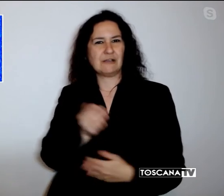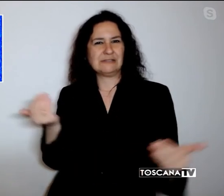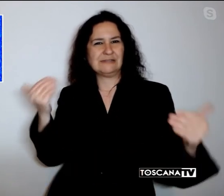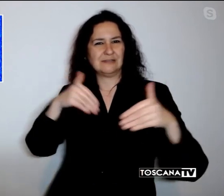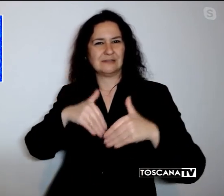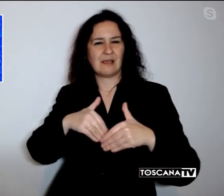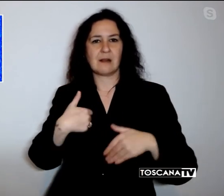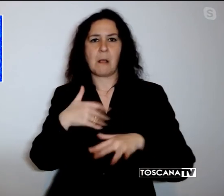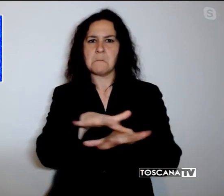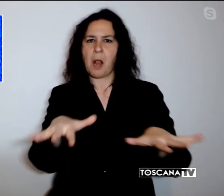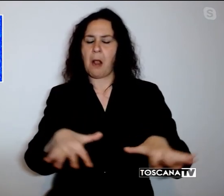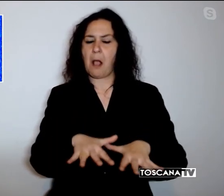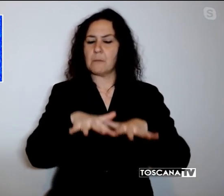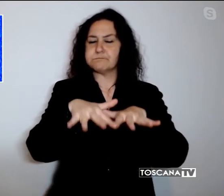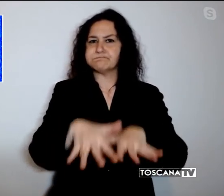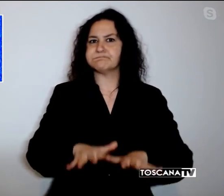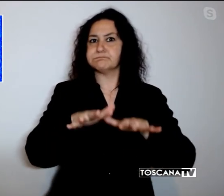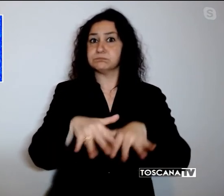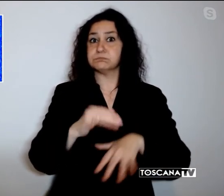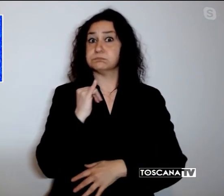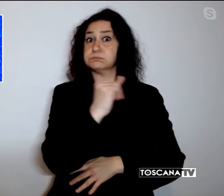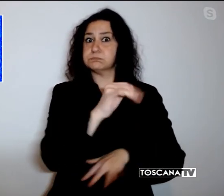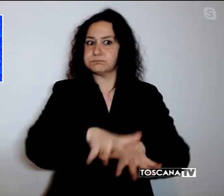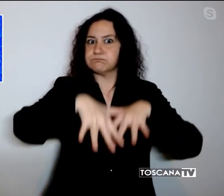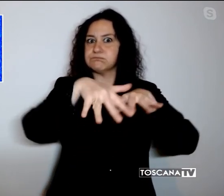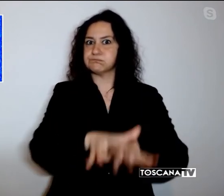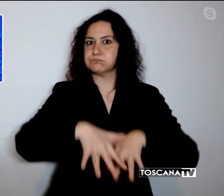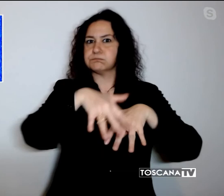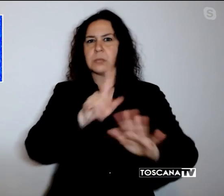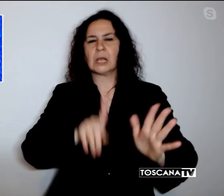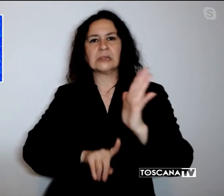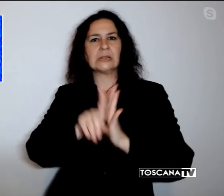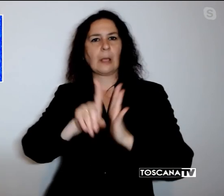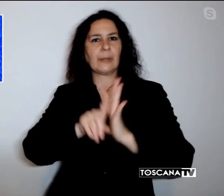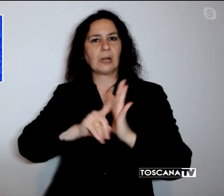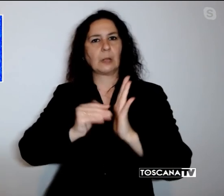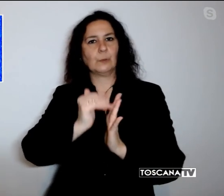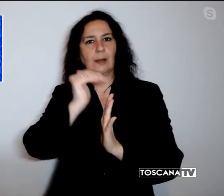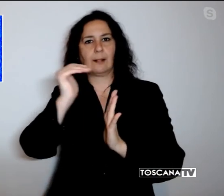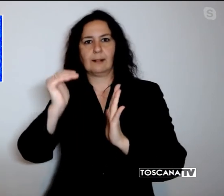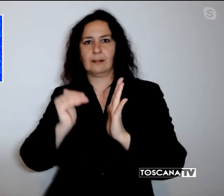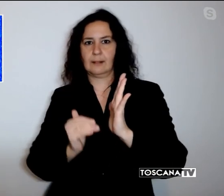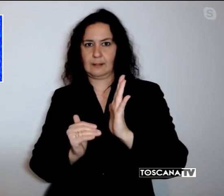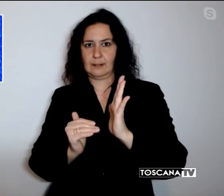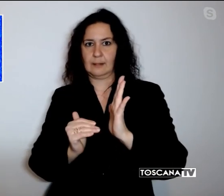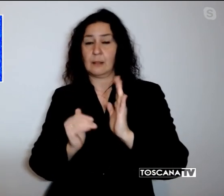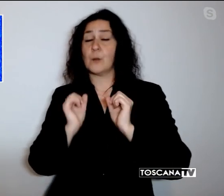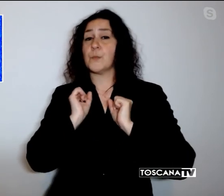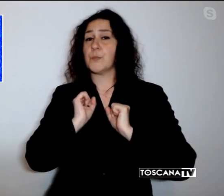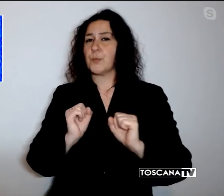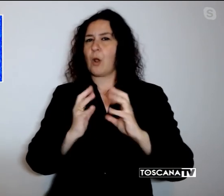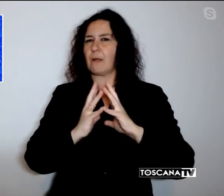mossi o mossi a largo, temperature in ulteriore diminuzione con probabili gelate,